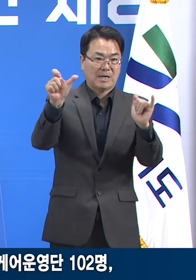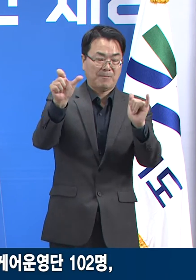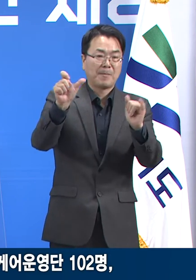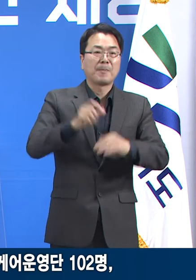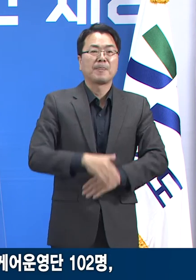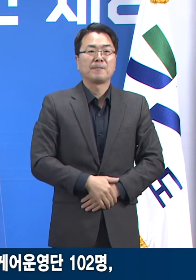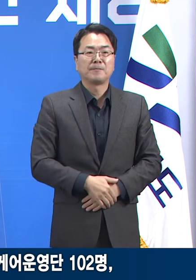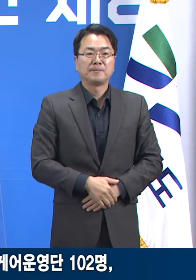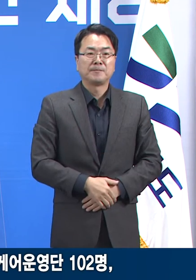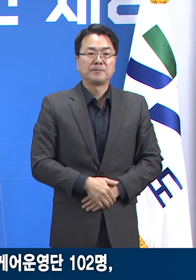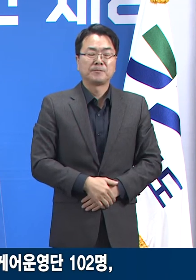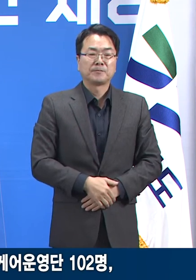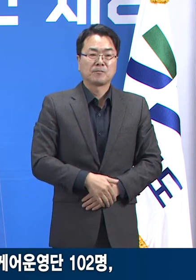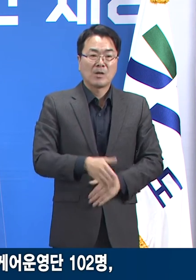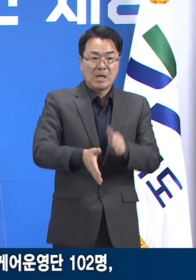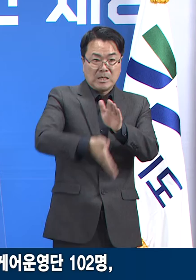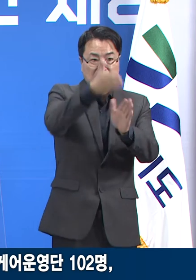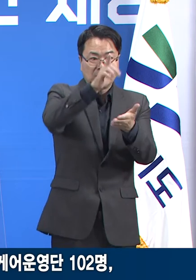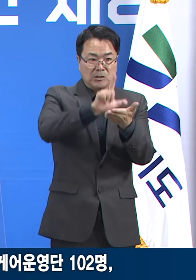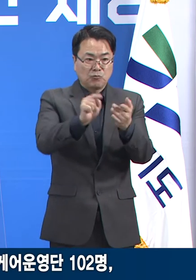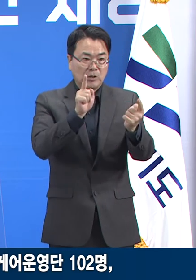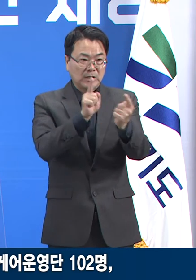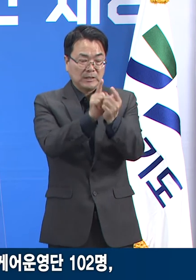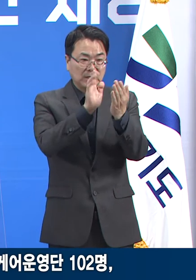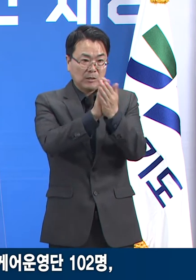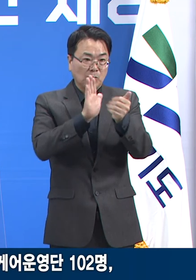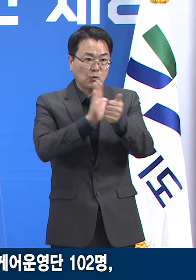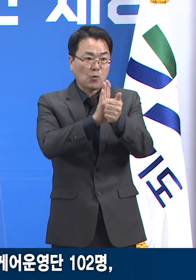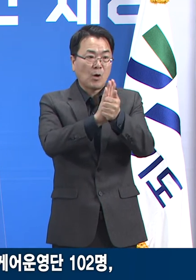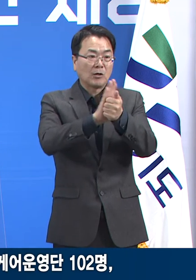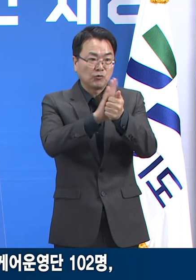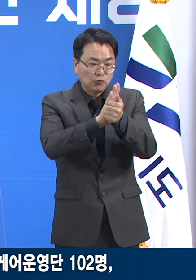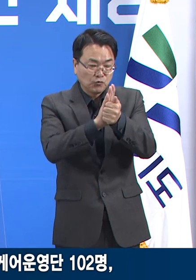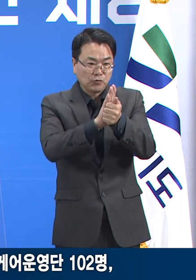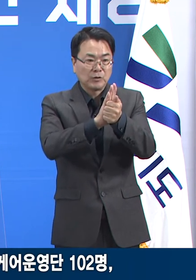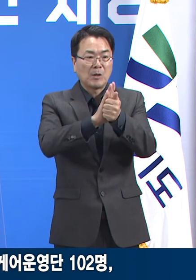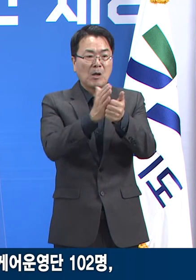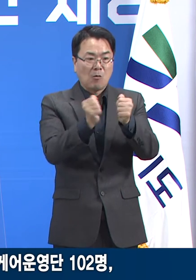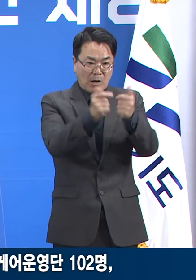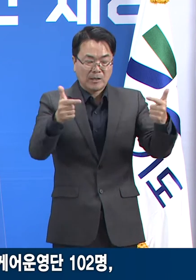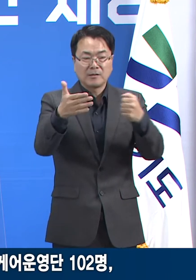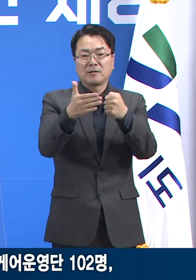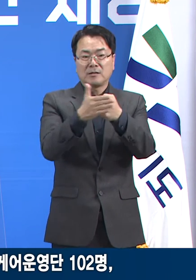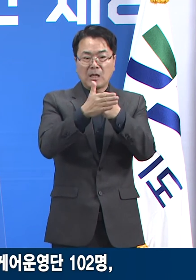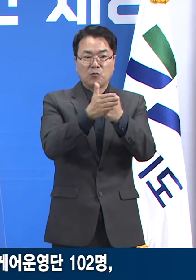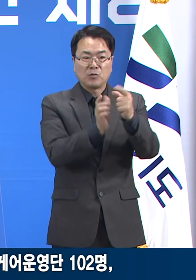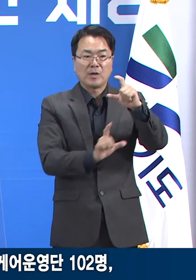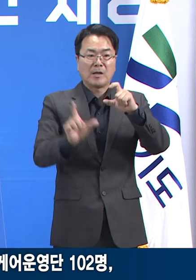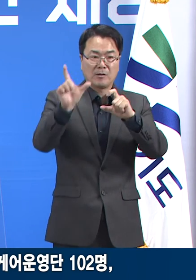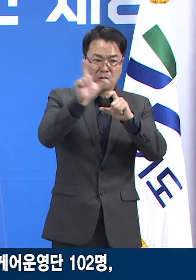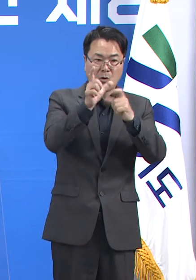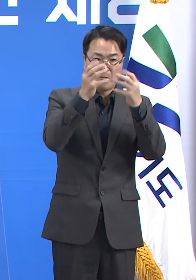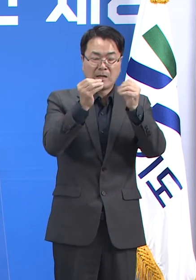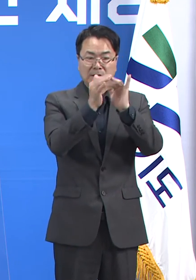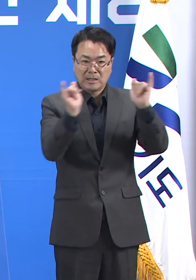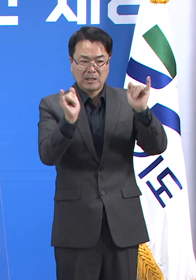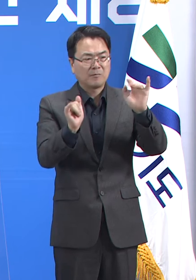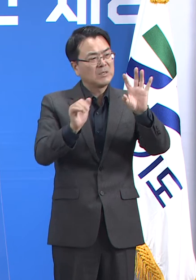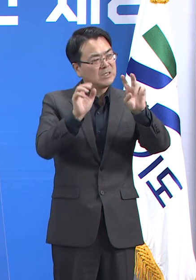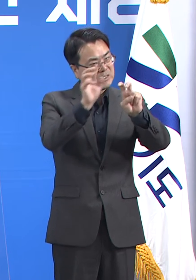시군 재택치료 확대로 도내 신규 확진자의 20% 이상이 재택치료를 이용하고 있습니다.